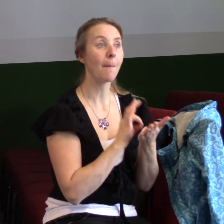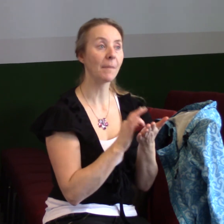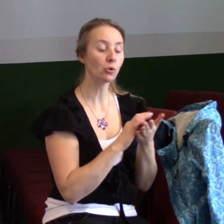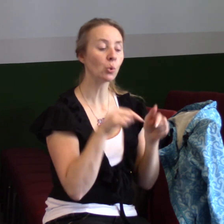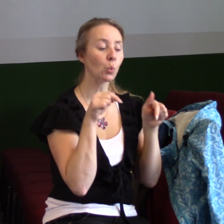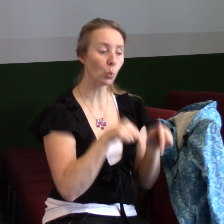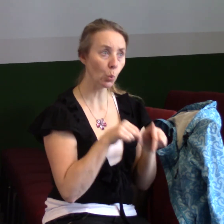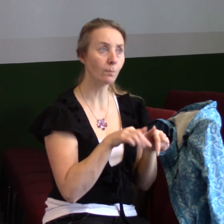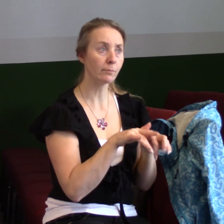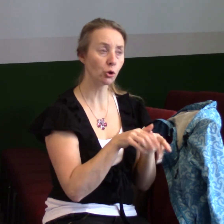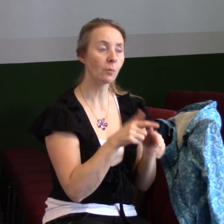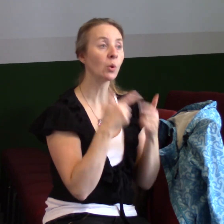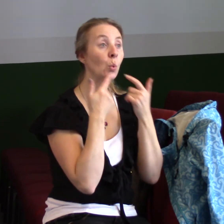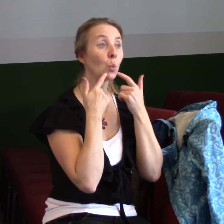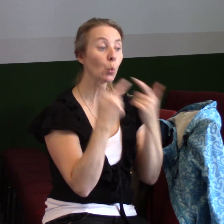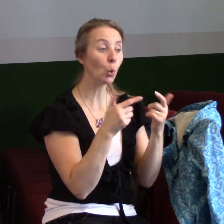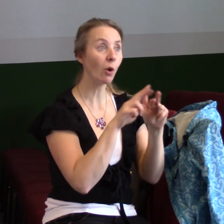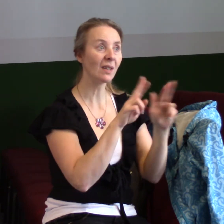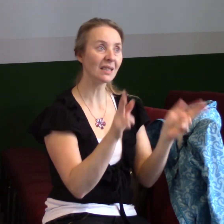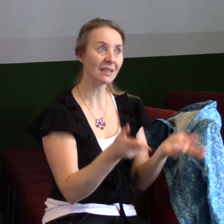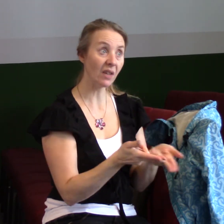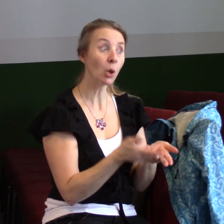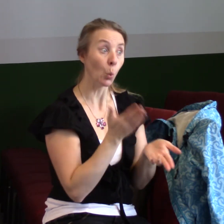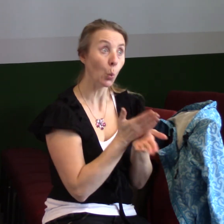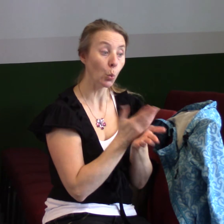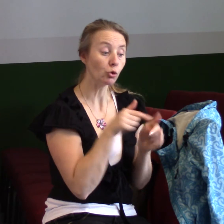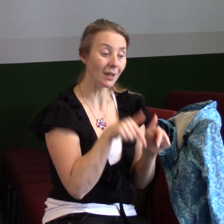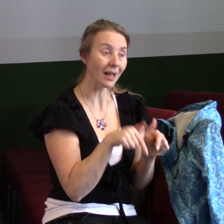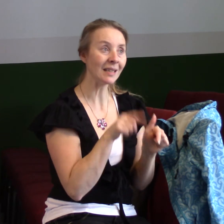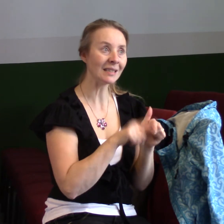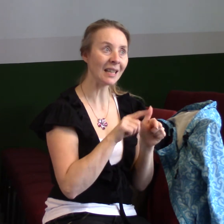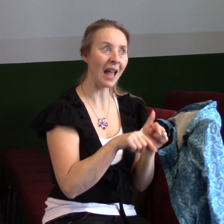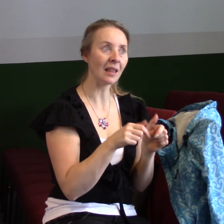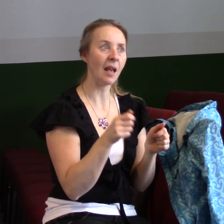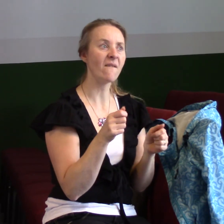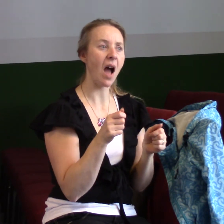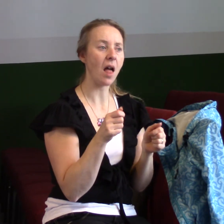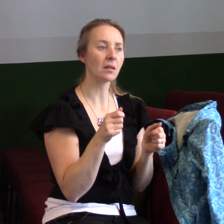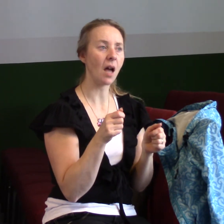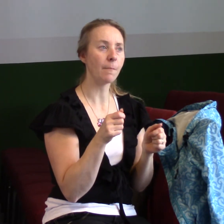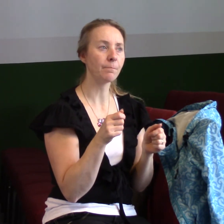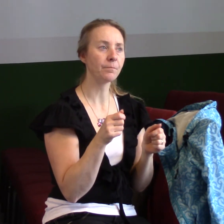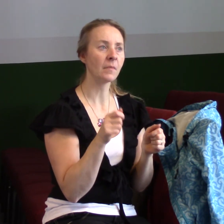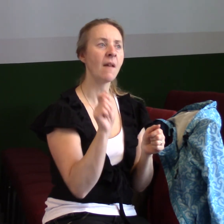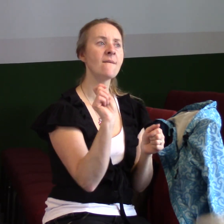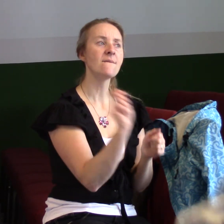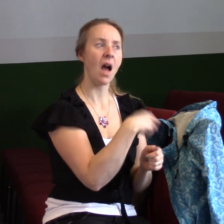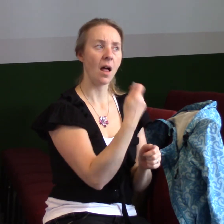že prostě v něm probíhá válka. Už nepřetržitě, od začátku. A ať se nám to líbí nebo ne, ať tomu